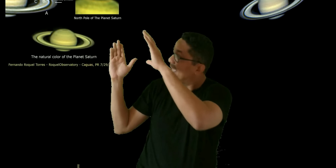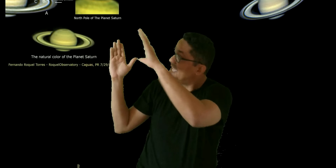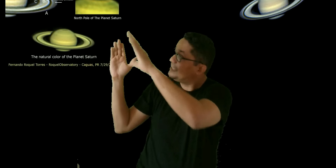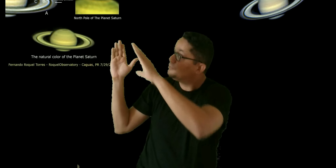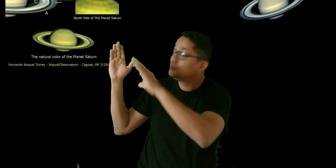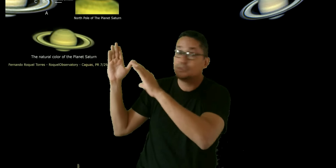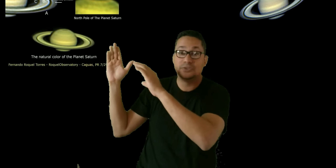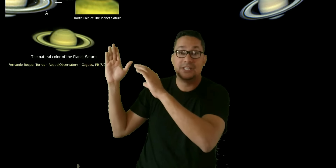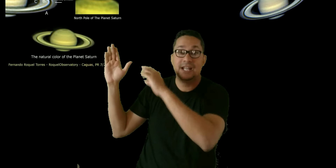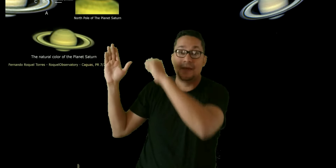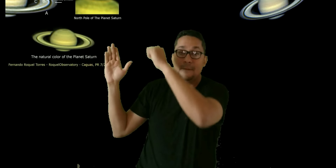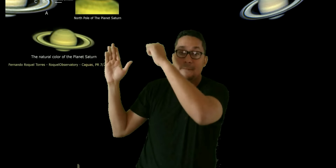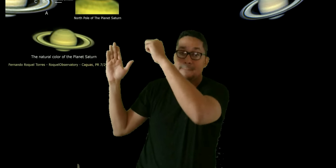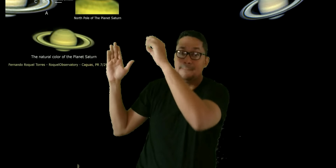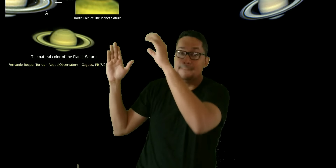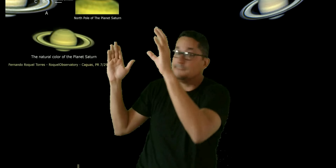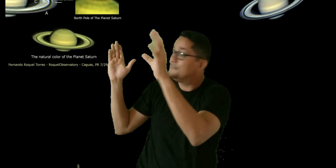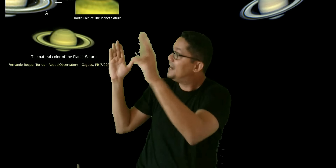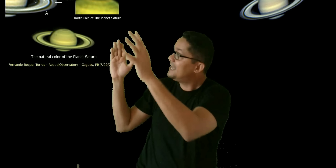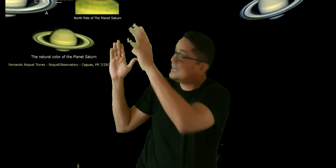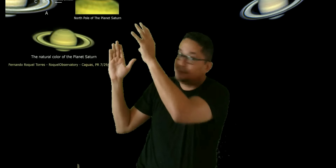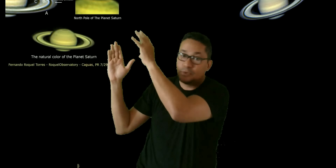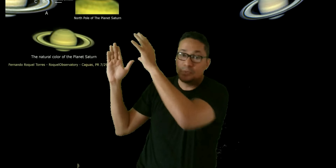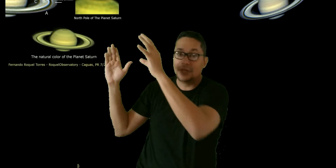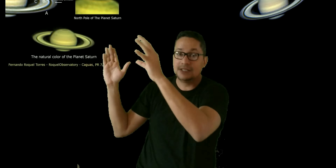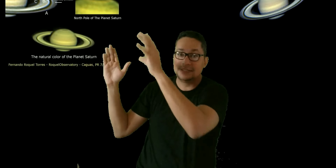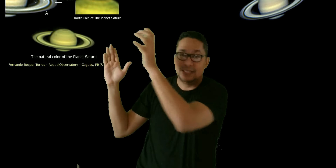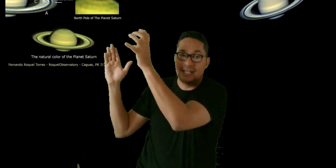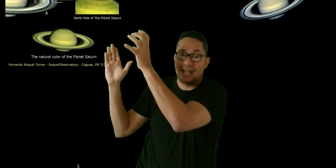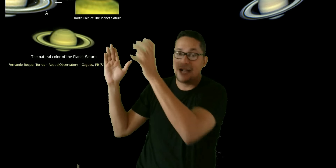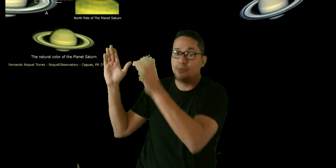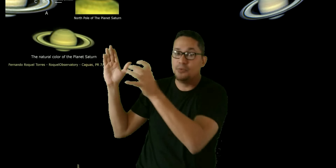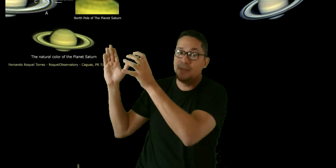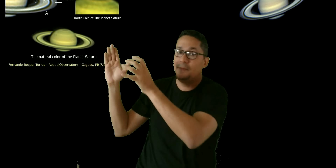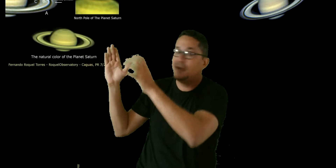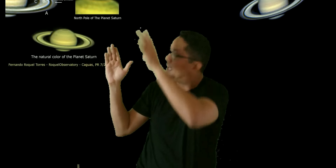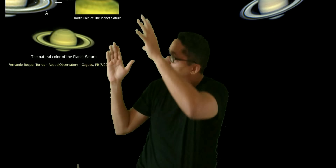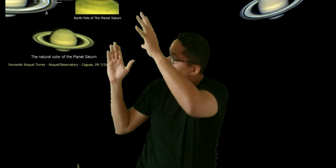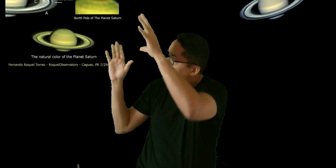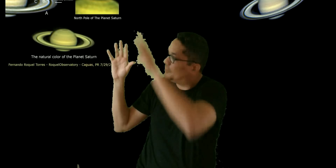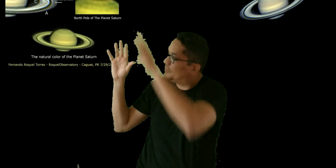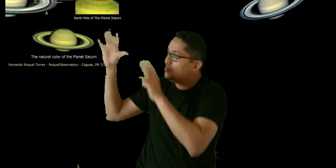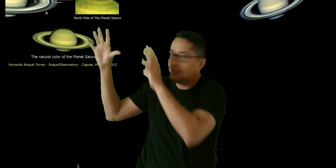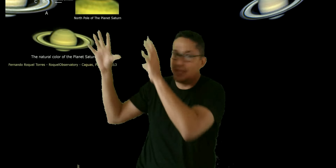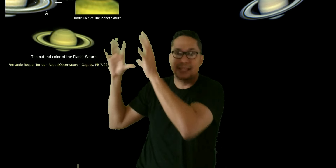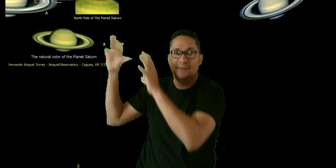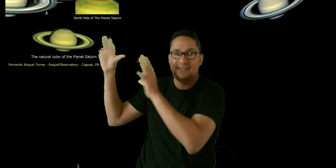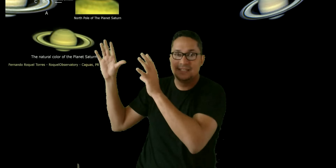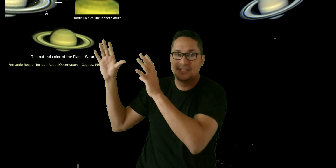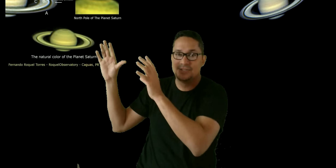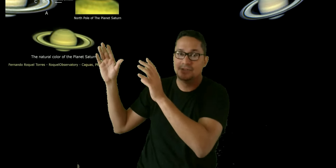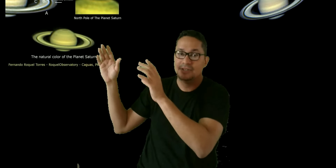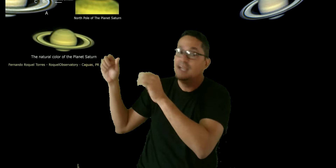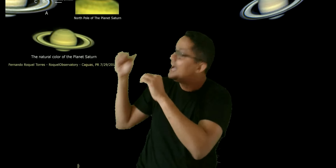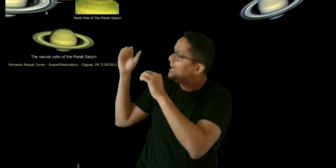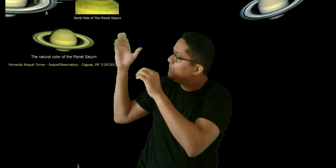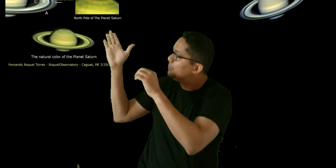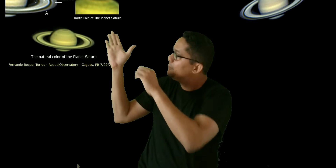en esta foto tiene varias capturas y las acomodé para ponerlo en esta presentación. Aquí podemos